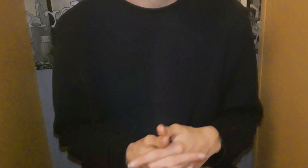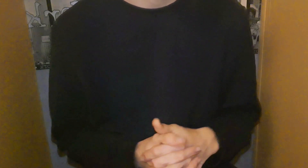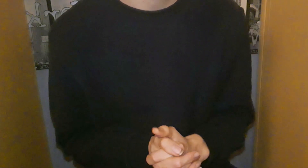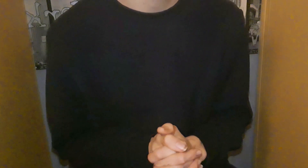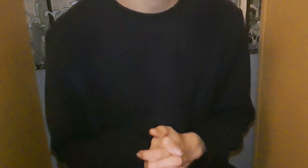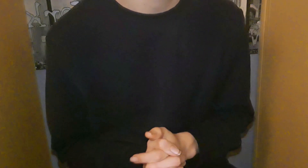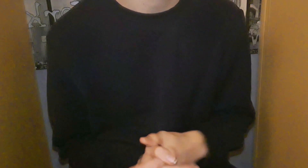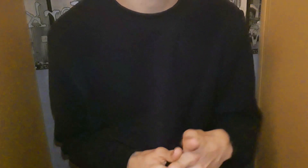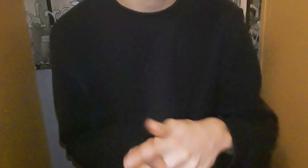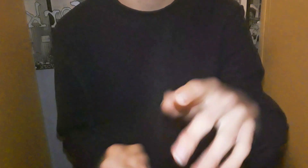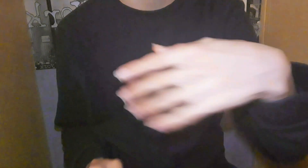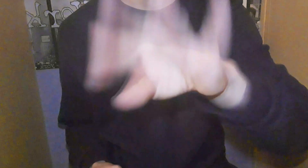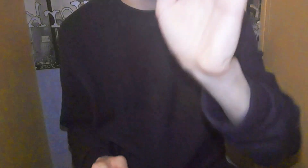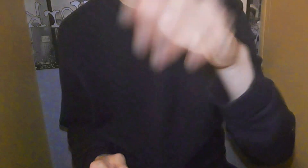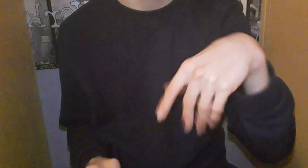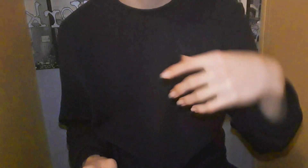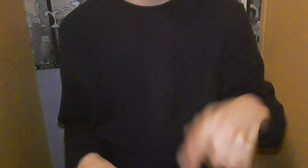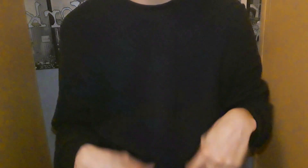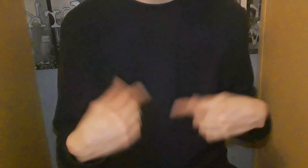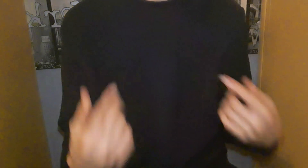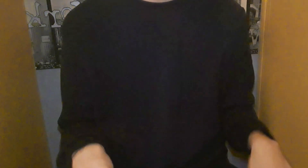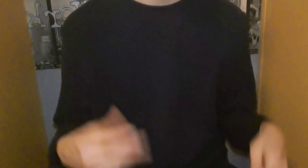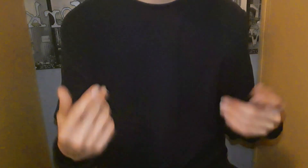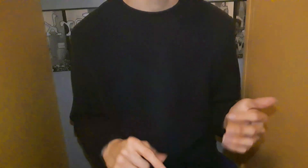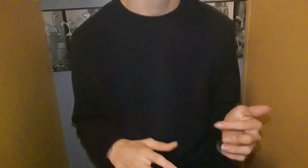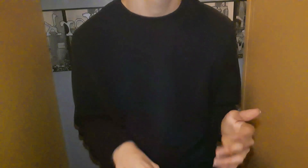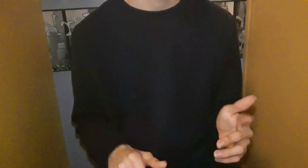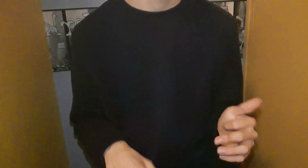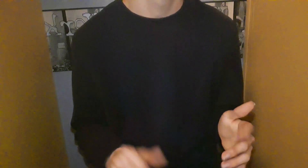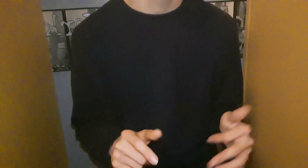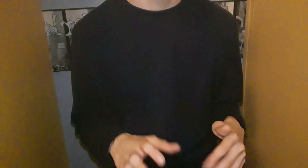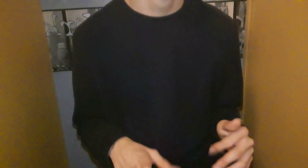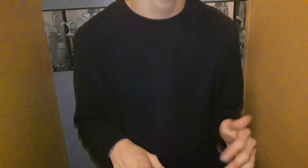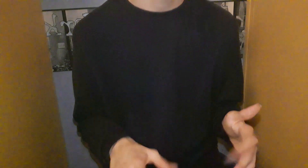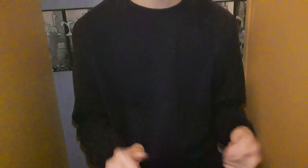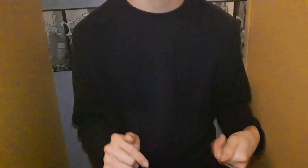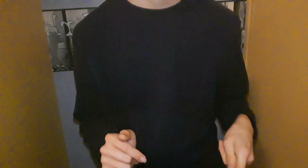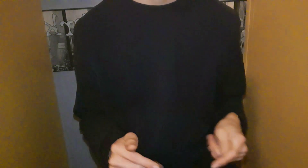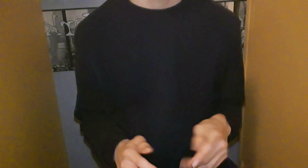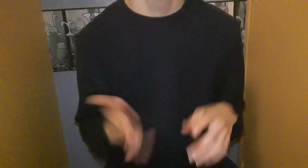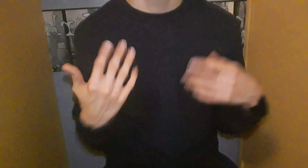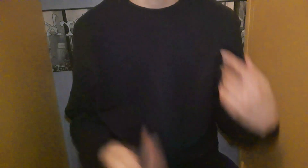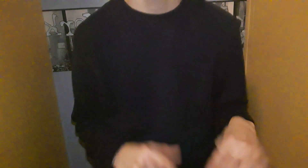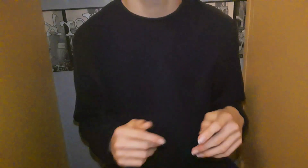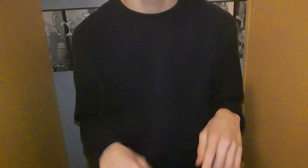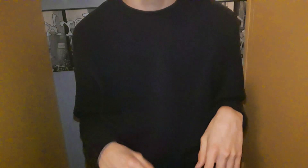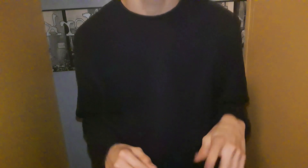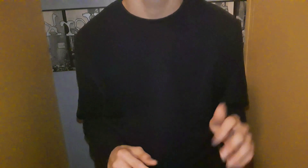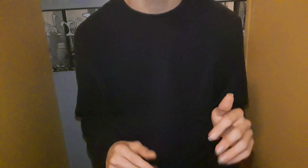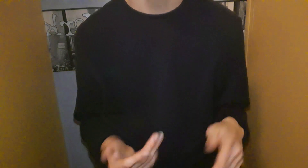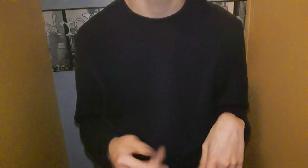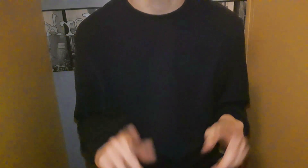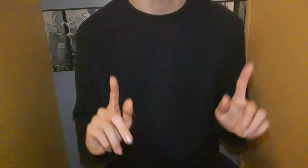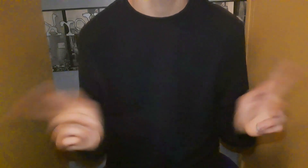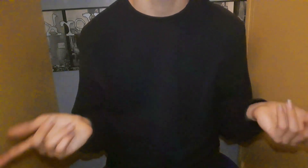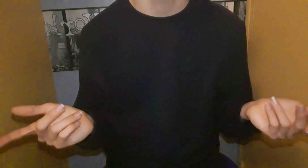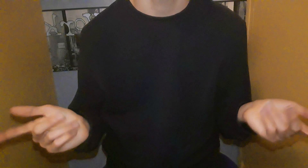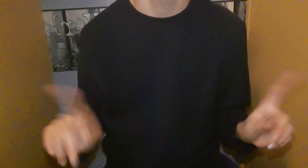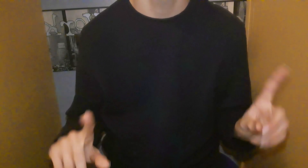plein de vidéos qui arrive en short cette semaine et la semaine prochaine Donc, voilà, vous verrez ça vendredi Parce que du coup, le moment où je t une vidéo, est